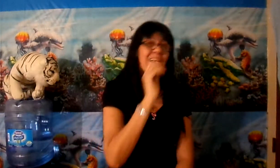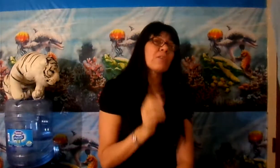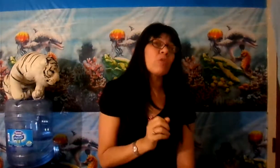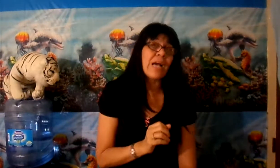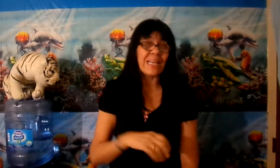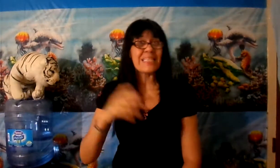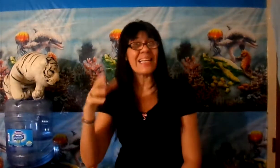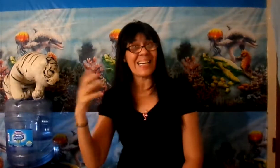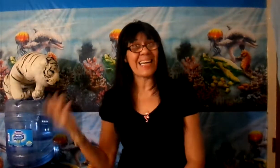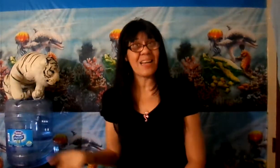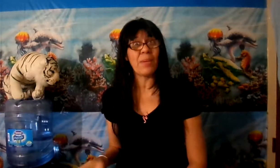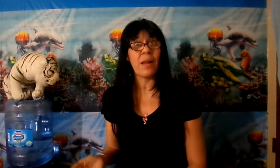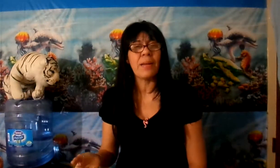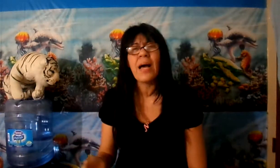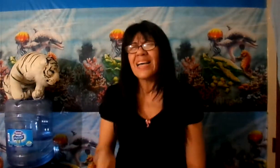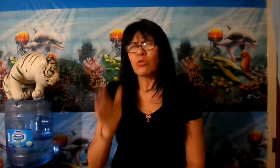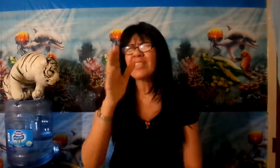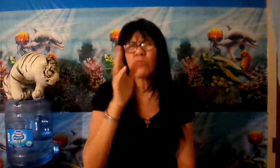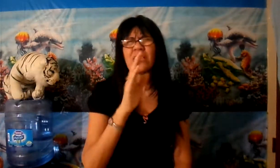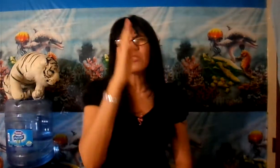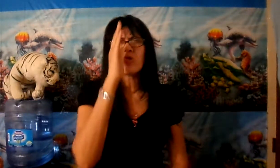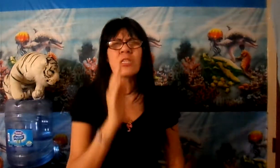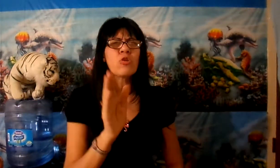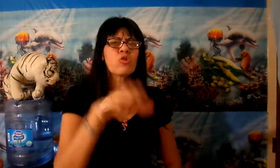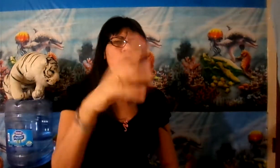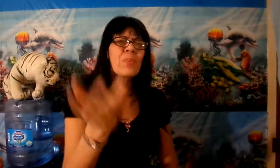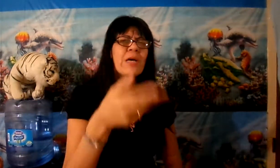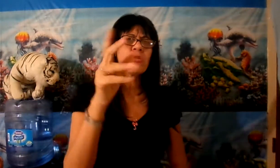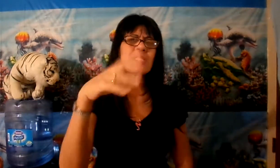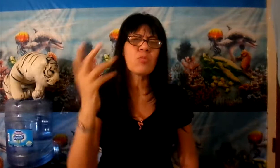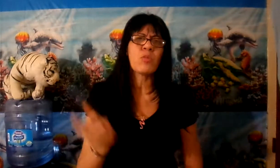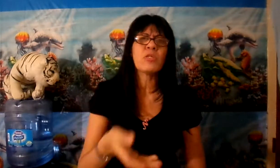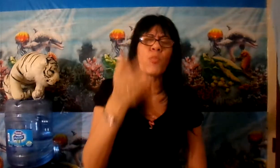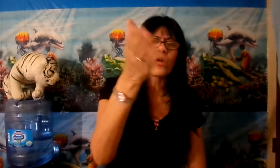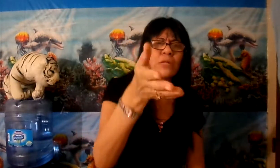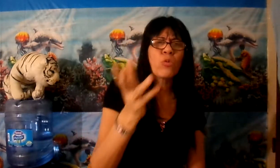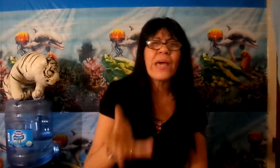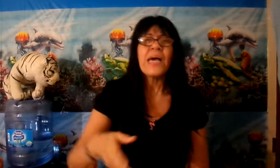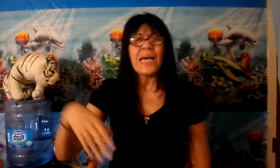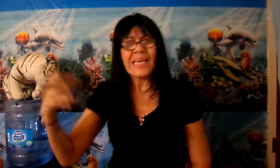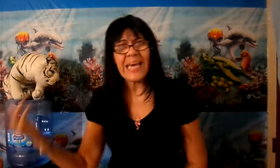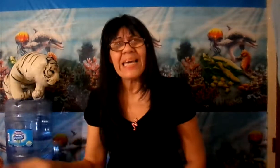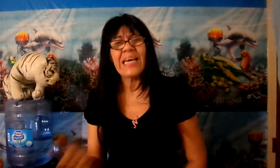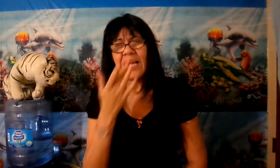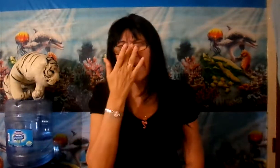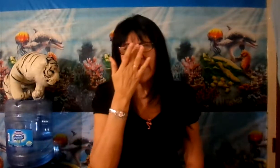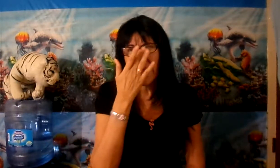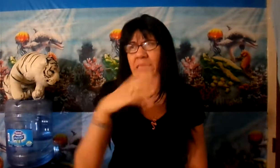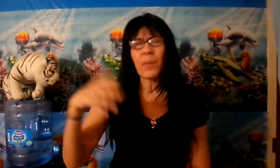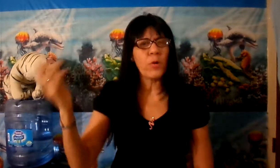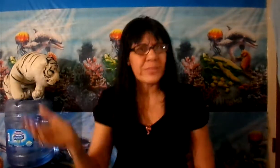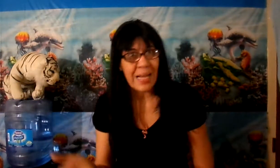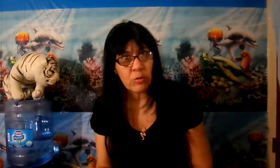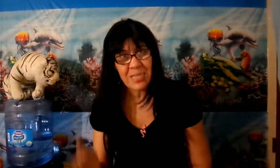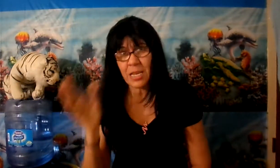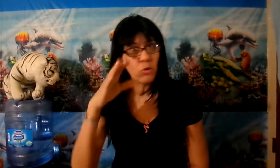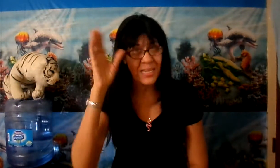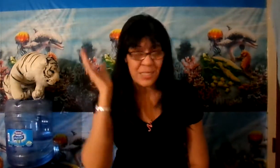católica que dice en la guerra ramera, ¿verdad? Todas estas cosas están sucediendo. Yo te estoy explicando y desenvolviendo por qué tú ves que están deportando, haciendo y haciendo